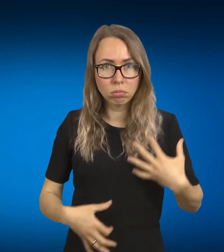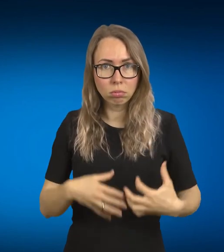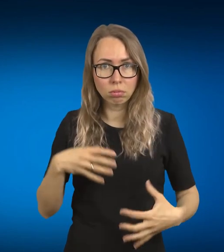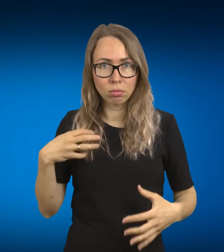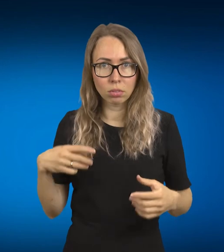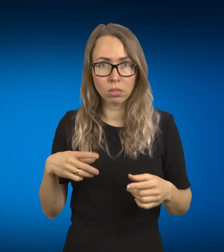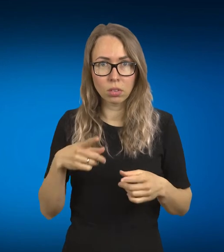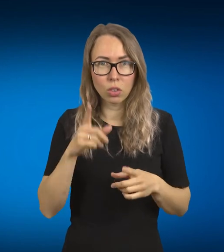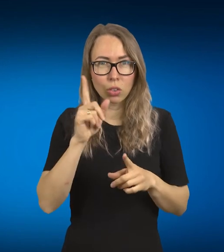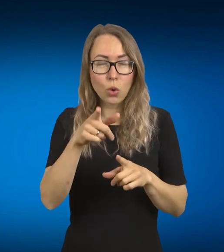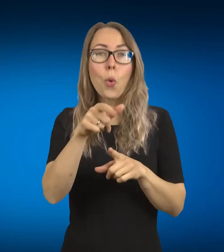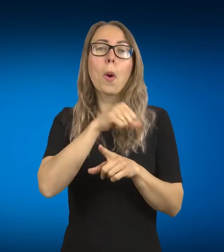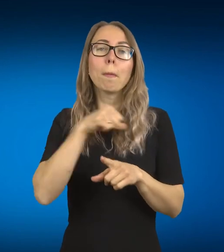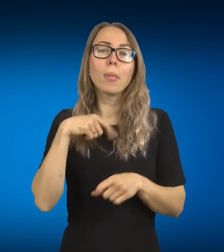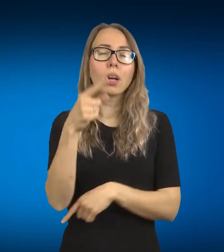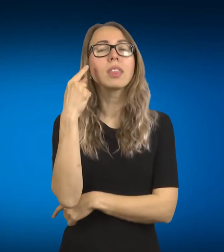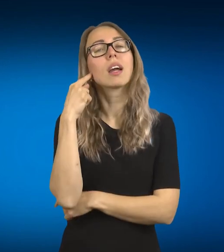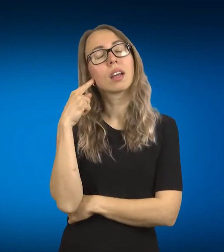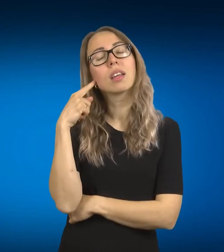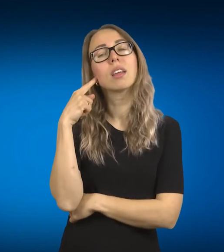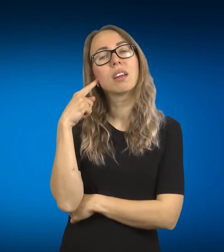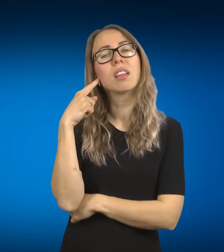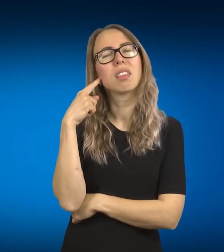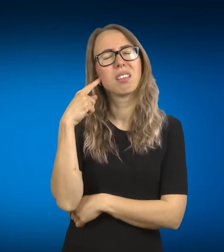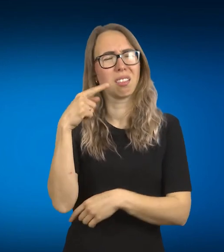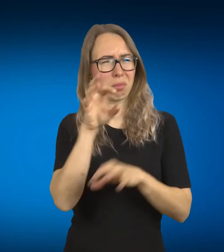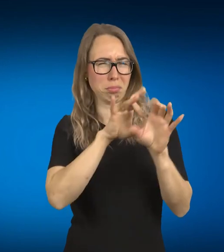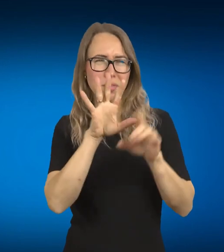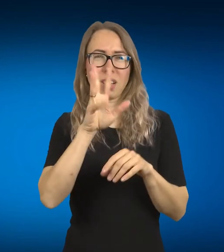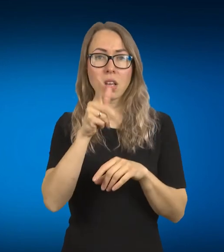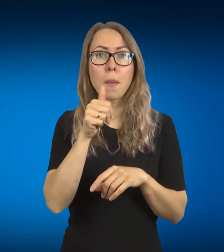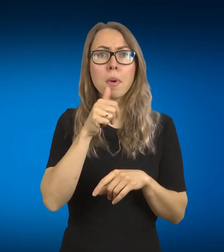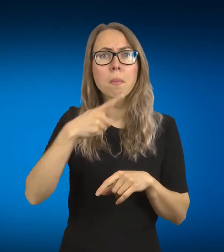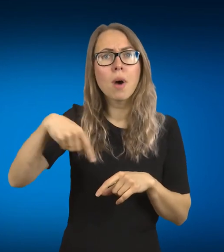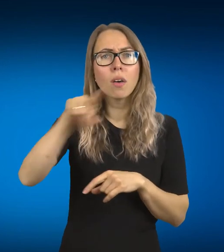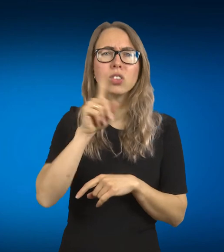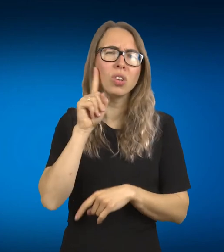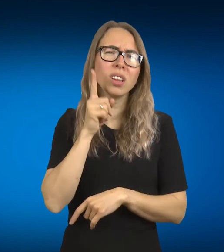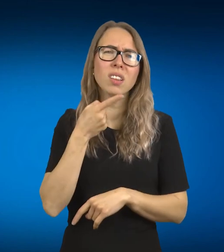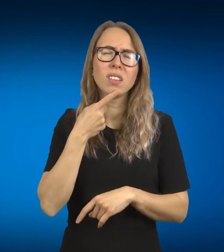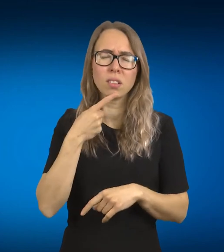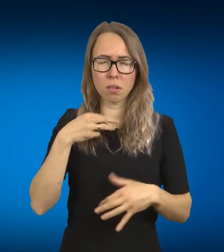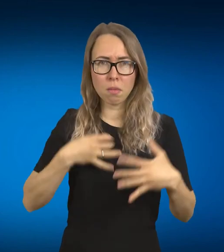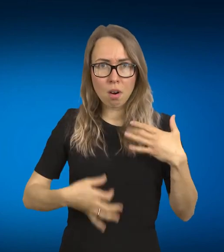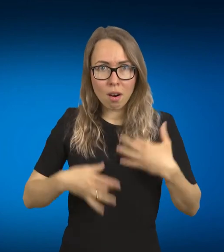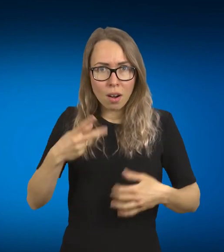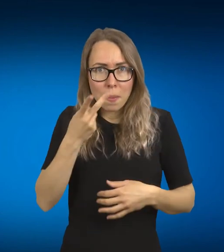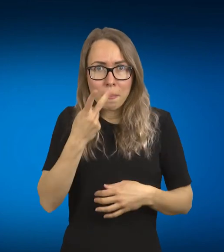garsus, bet, pavyzdžiui, vat tam tiliam pasauliu, tai yra tikrai, kaip pasakyt, nu, smagus tie iš